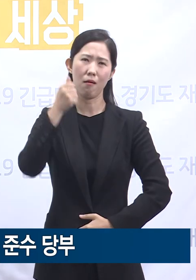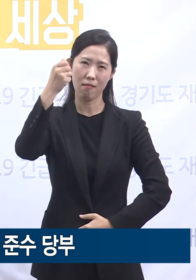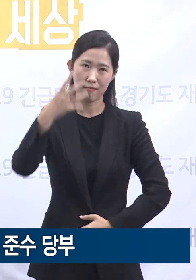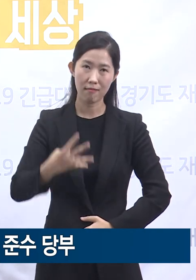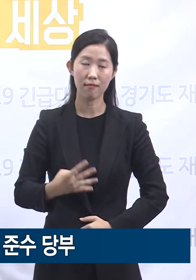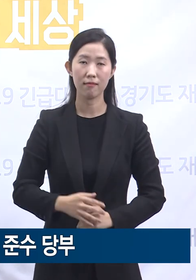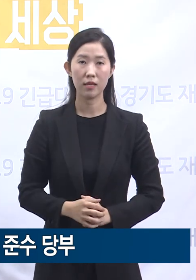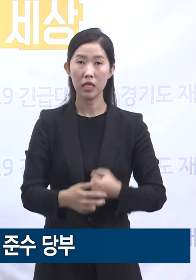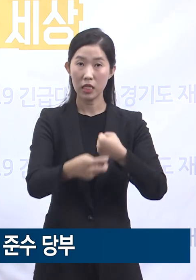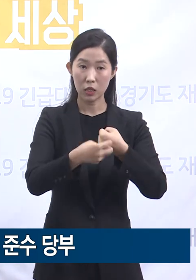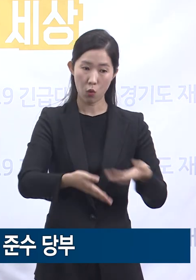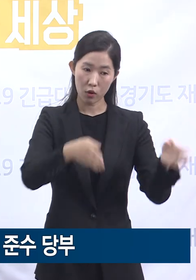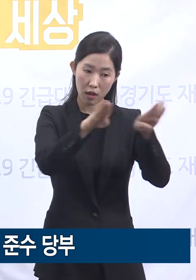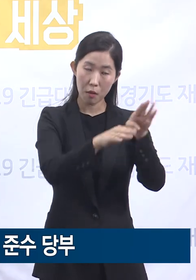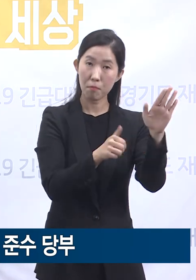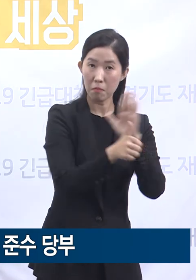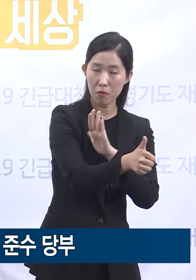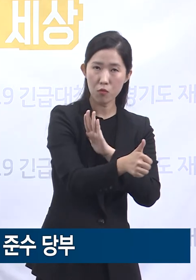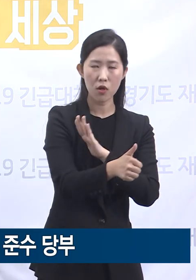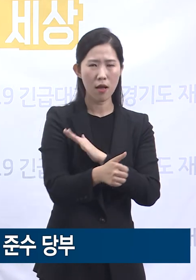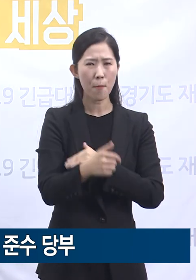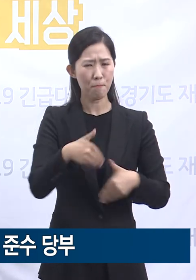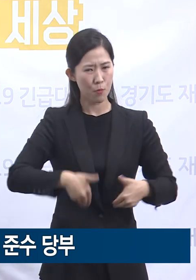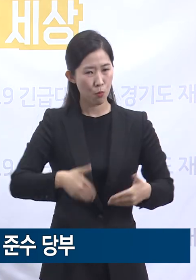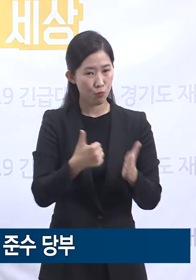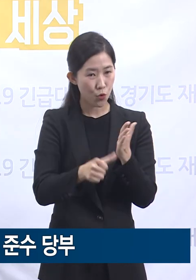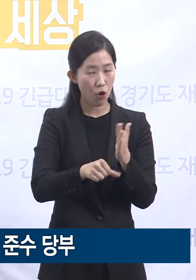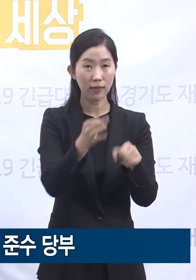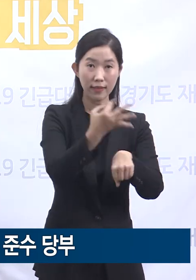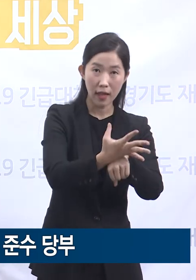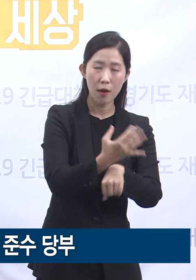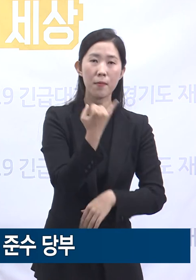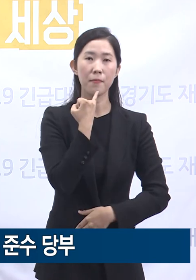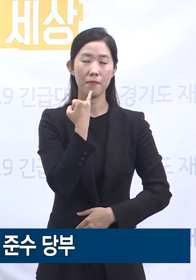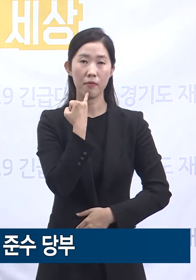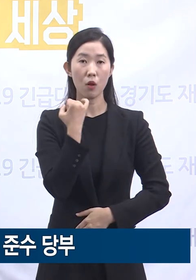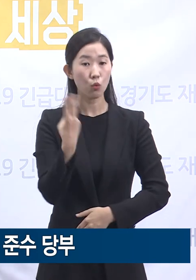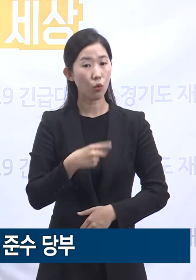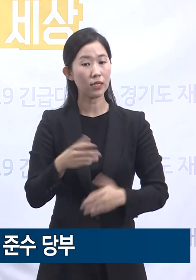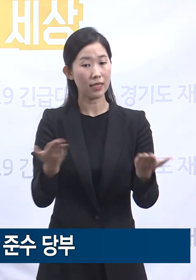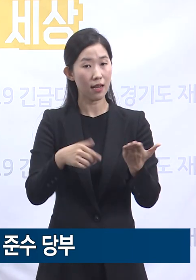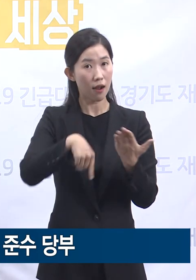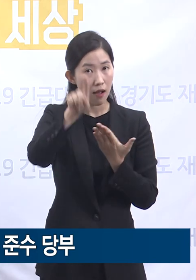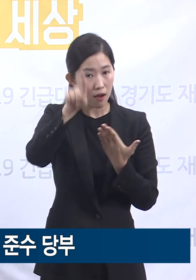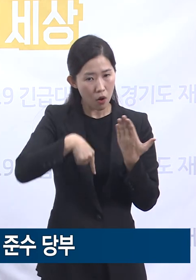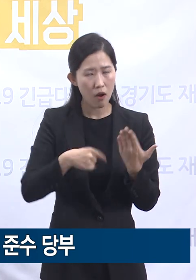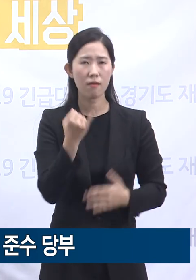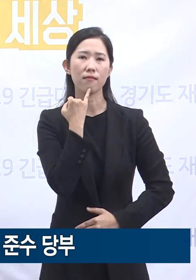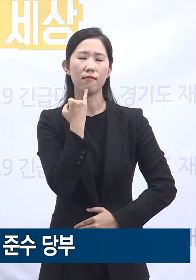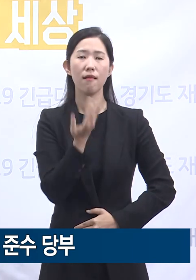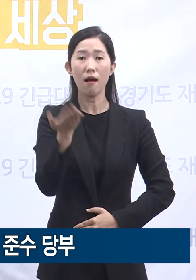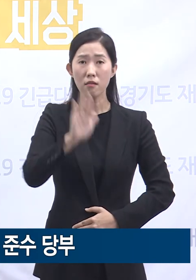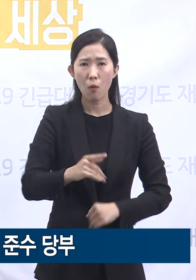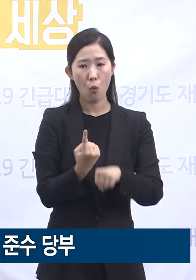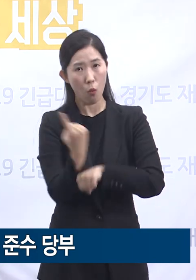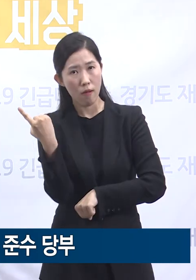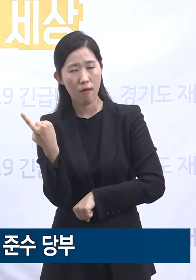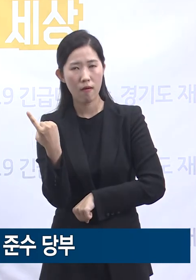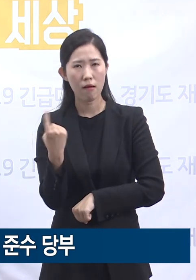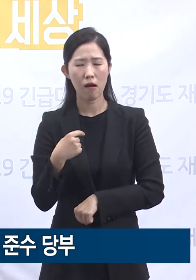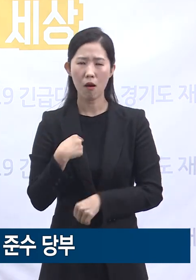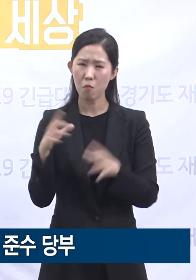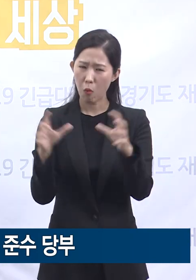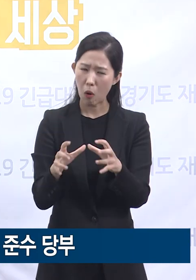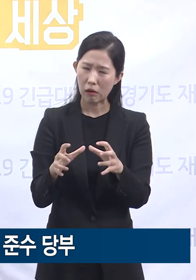방문, 생필품 구매, 출퇴근 외에 불효불급한 외출, 모임, 행사, 여행